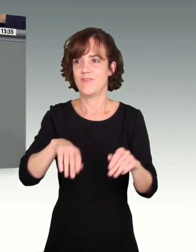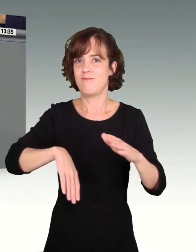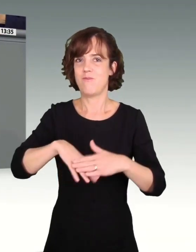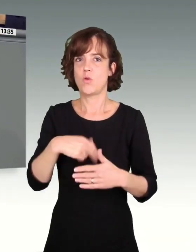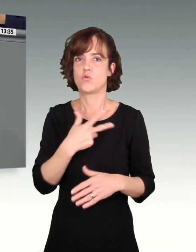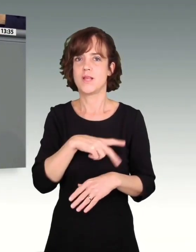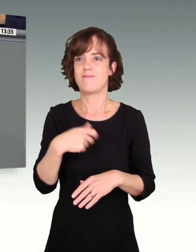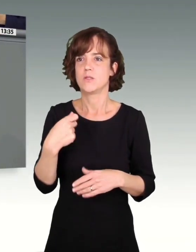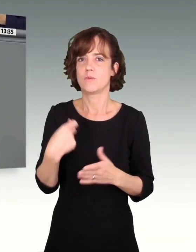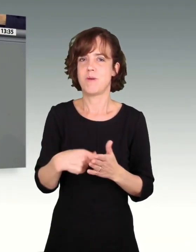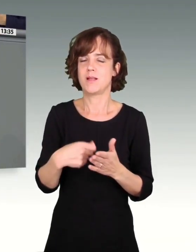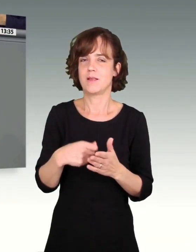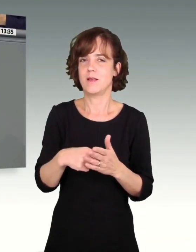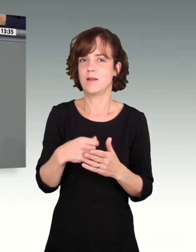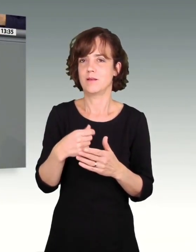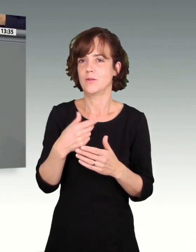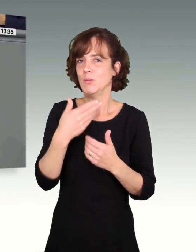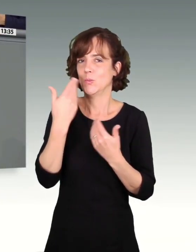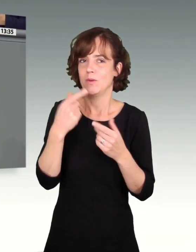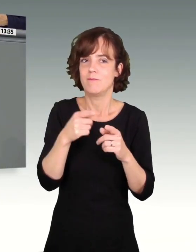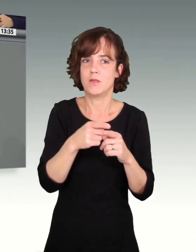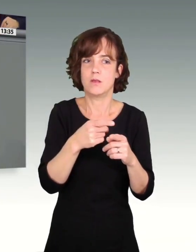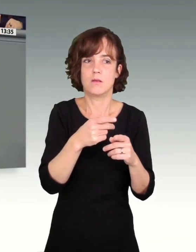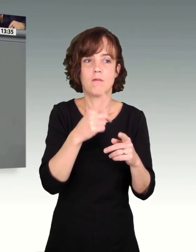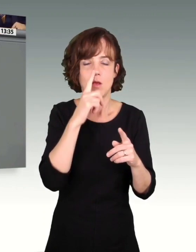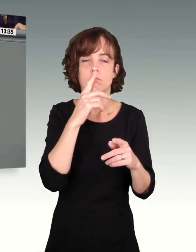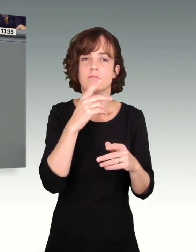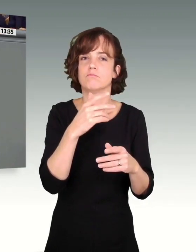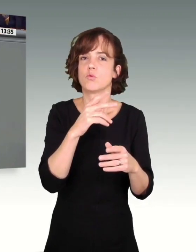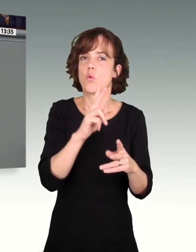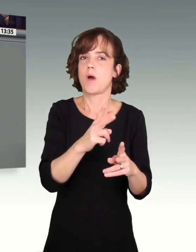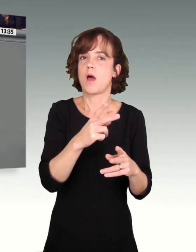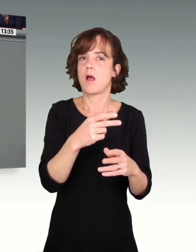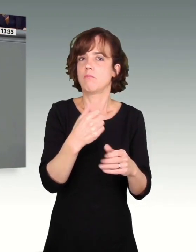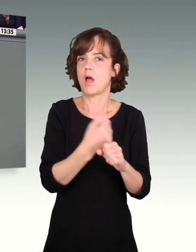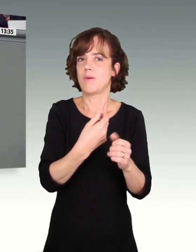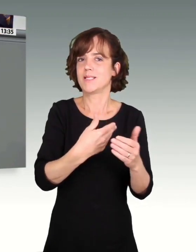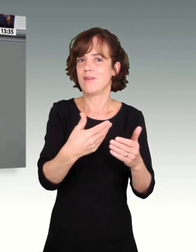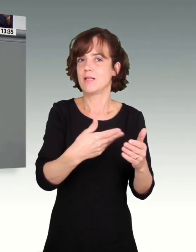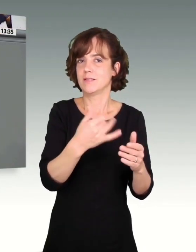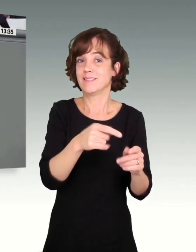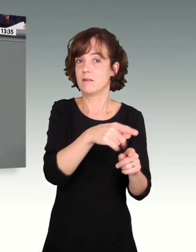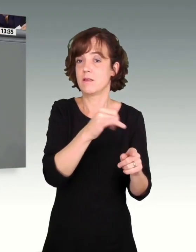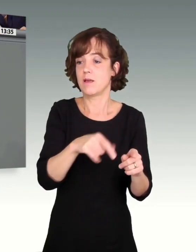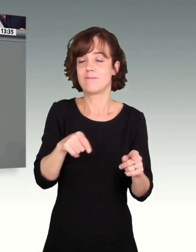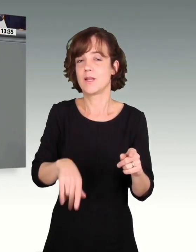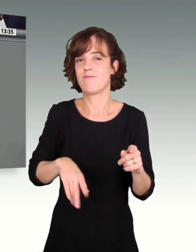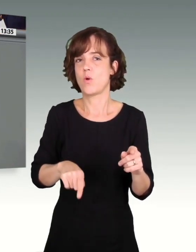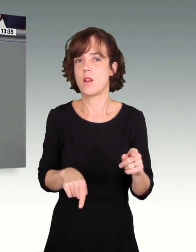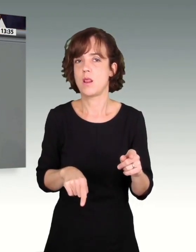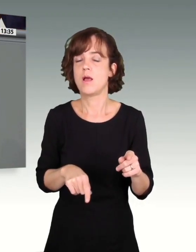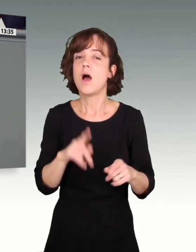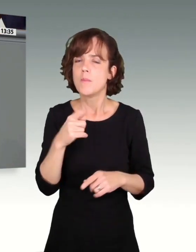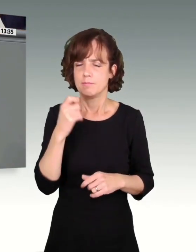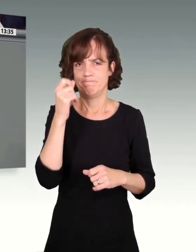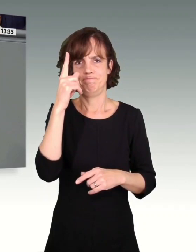Sozialversicherungsbeitrag, wie er bei einer normalen sozialversicherungspflichtigen Beschäftigung stattfinden würde. Ich bin aber erstaunt